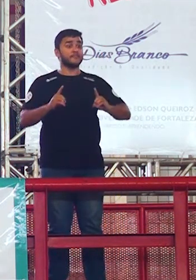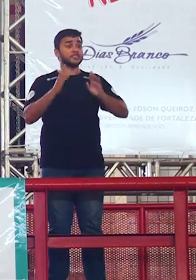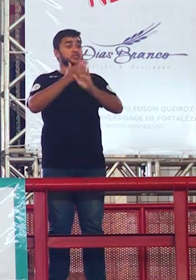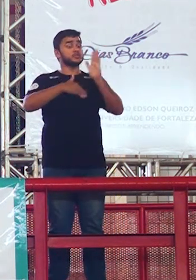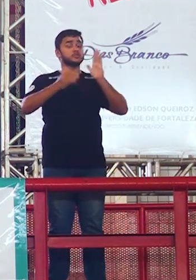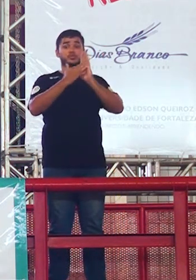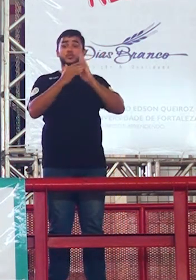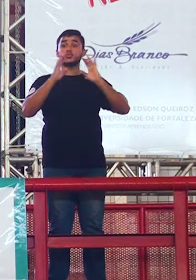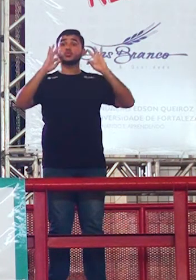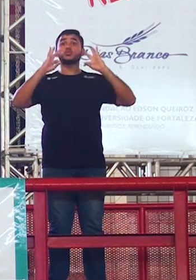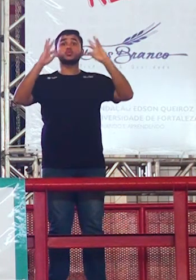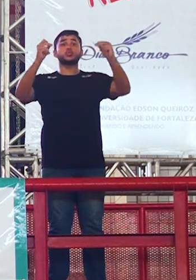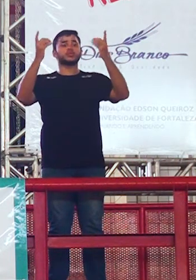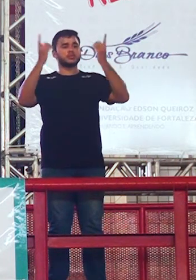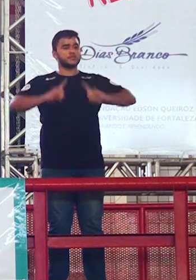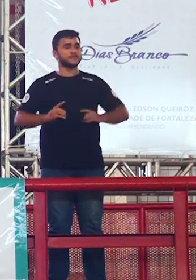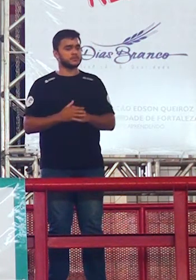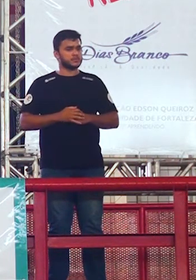deficientes de modo geral